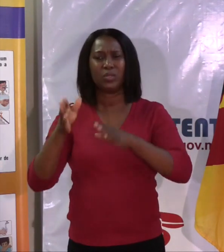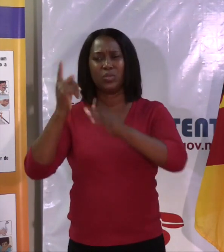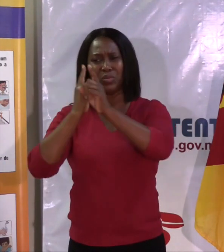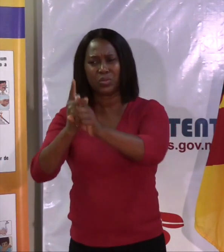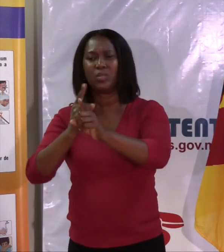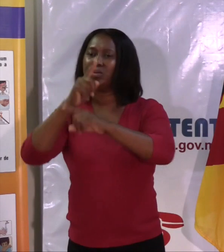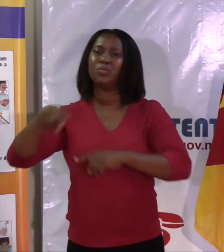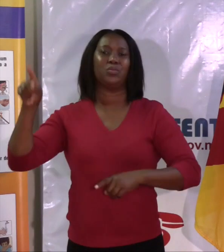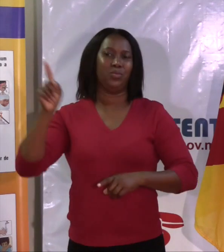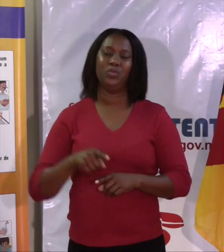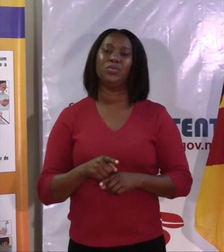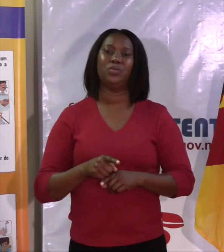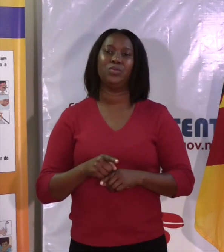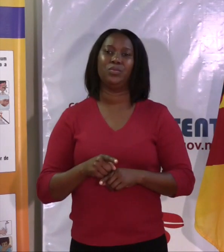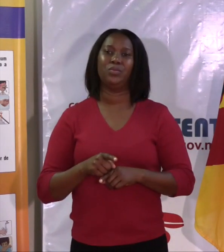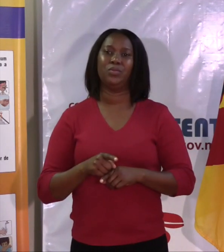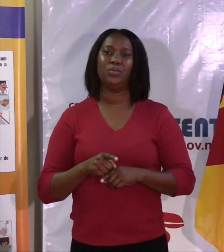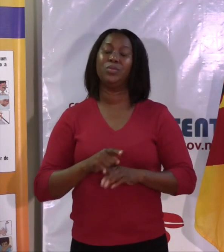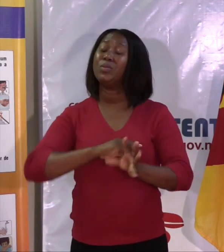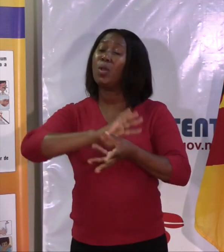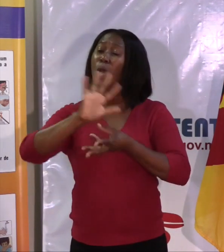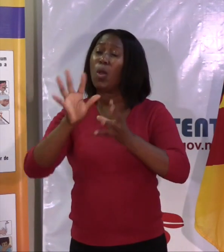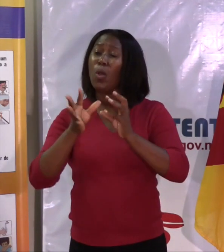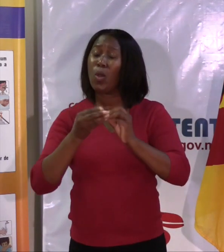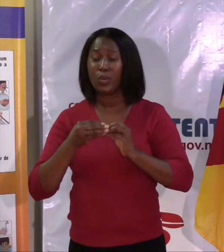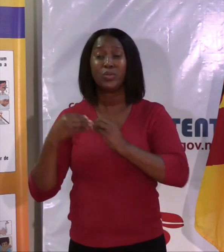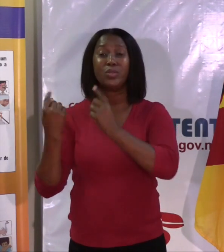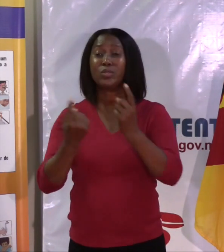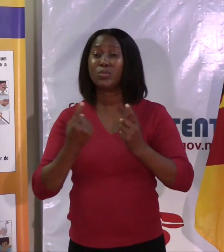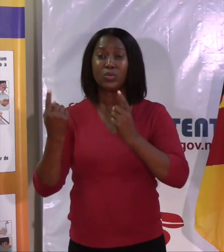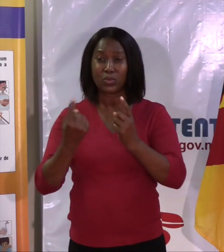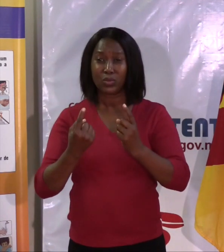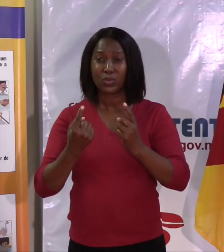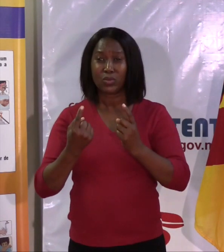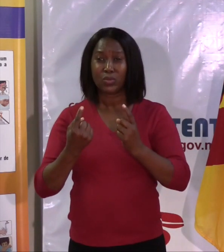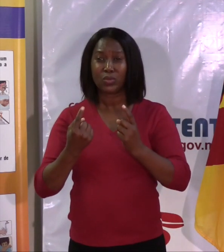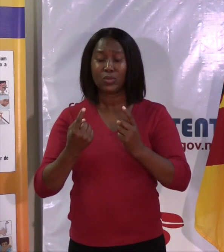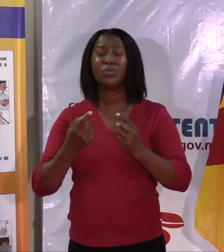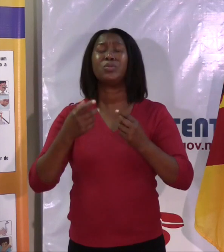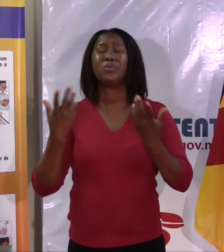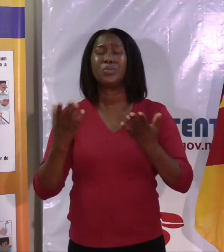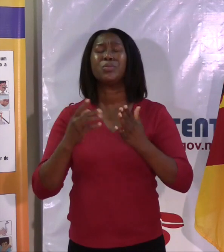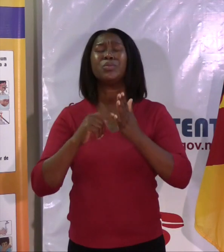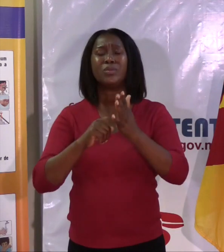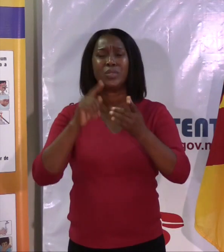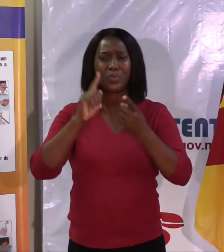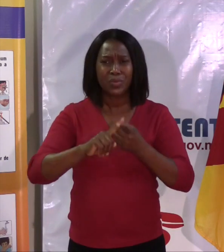Esses eventos são abrangentes, é para todos os eventos que englobam celebrações, eventos desportivos,